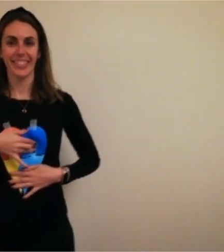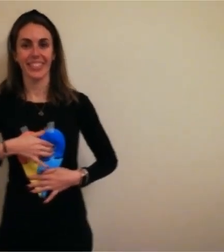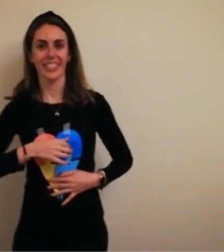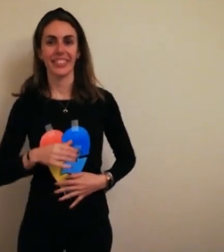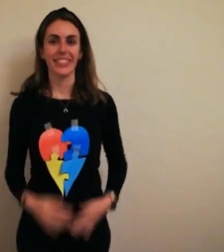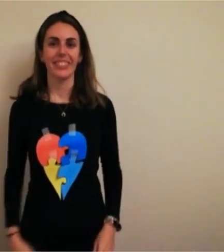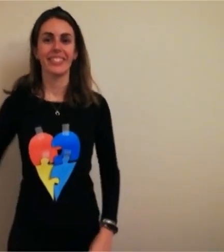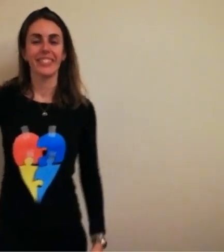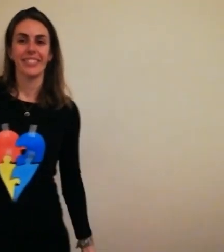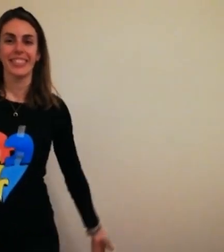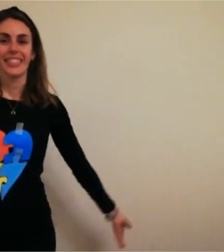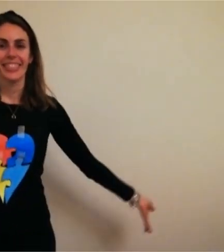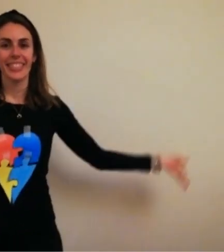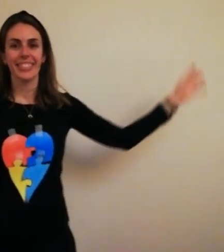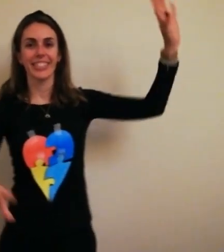Ven, canta, sueña cantando